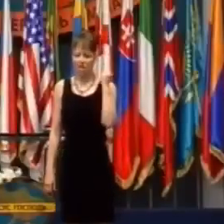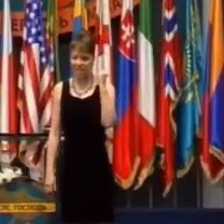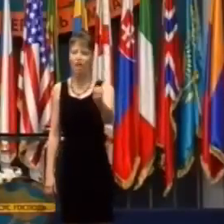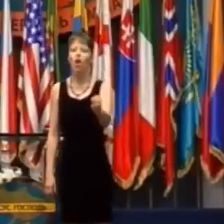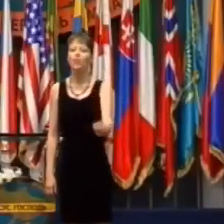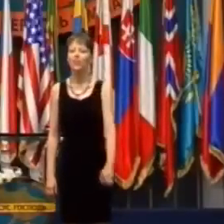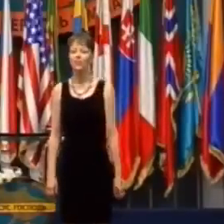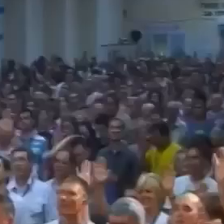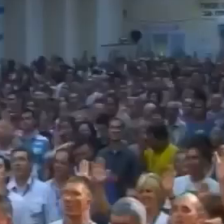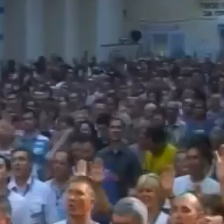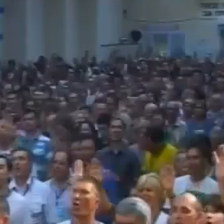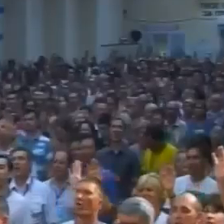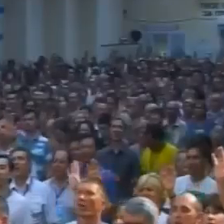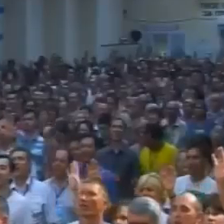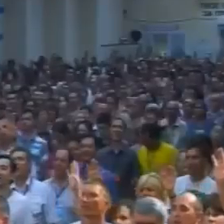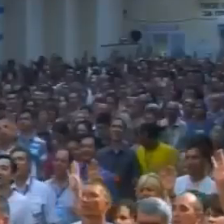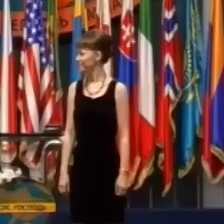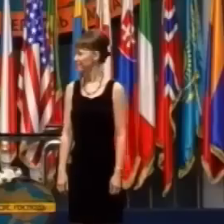zdravie,